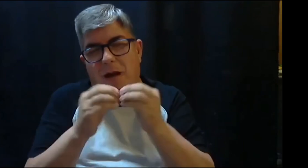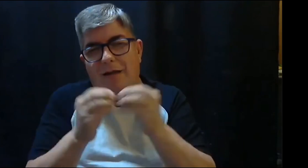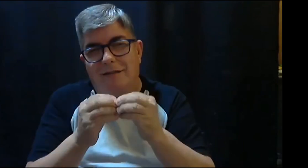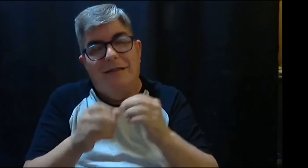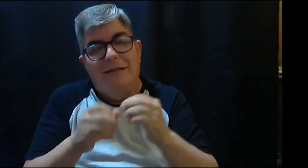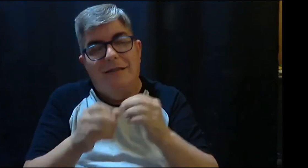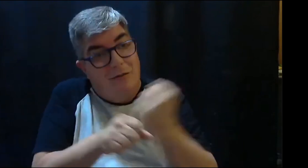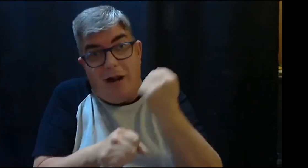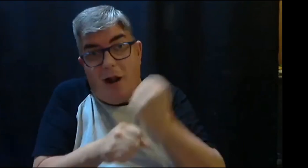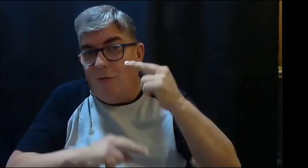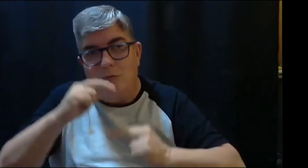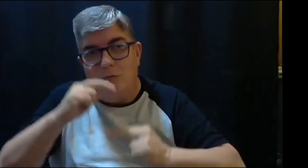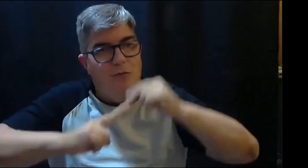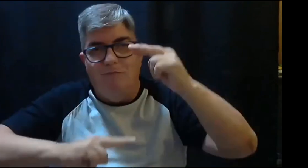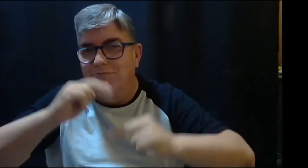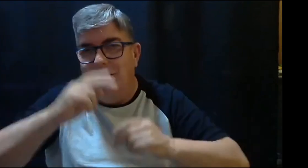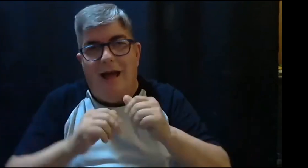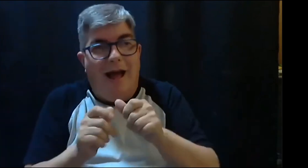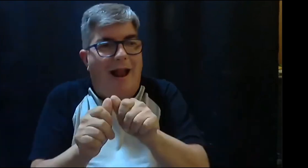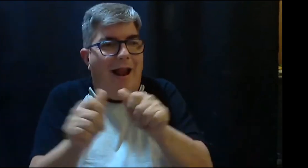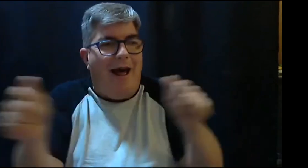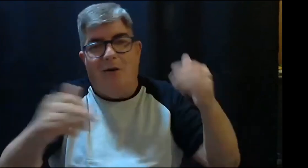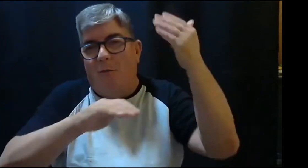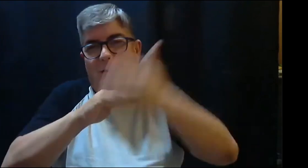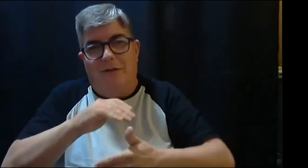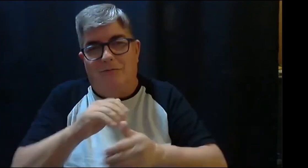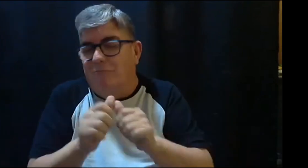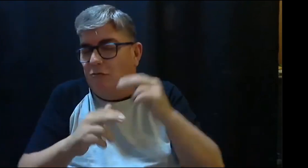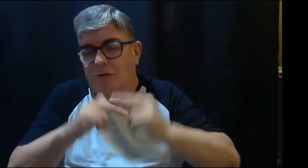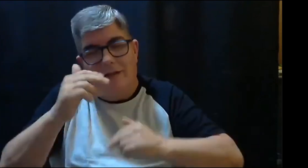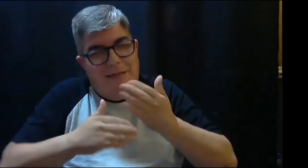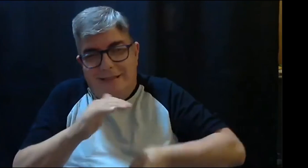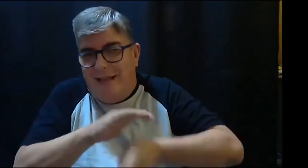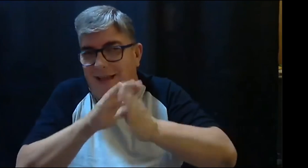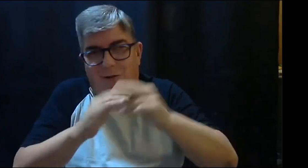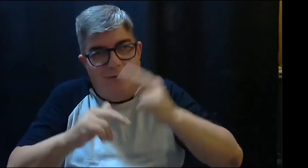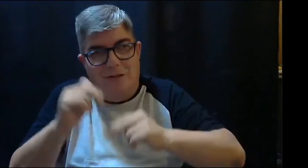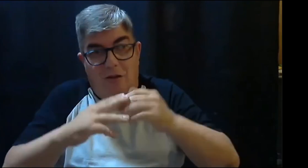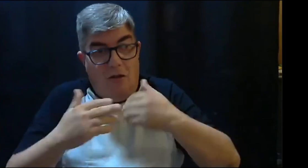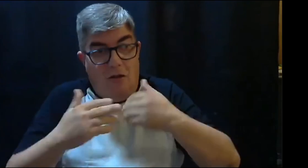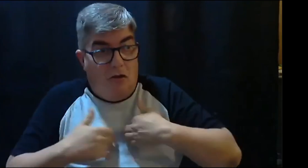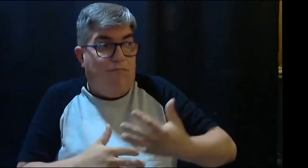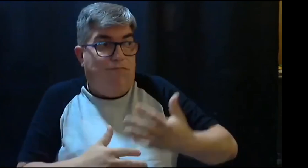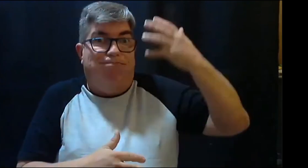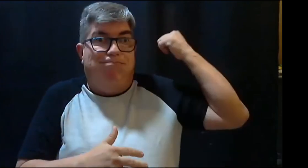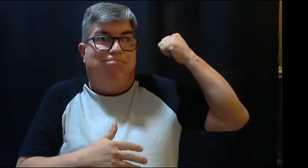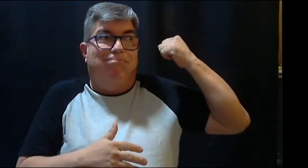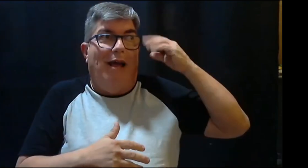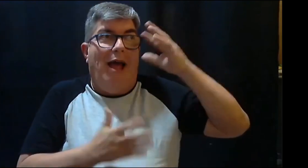por este objetivo que todos queremos. Es un trabajo colectivo, que permite construir constantemente, no hay un fin,